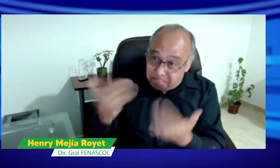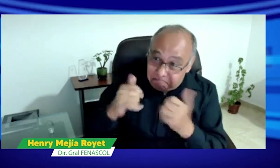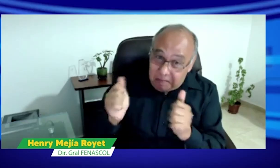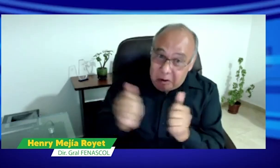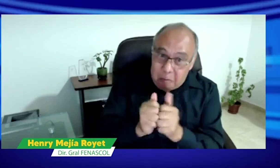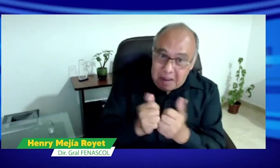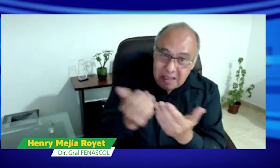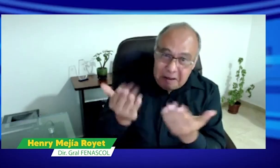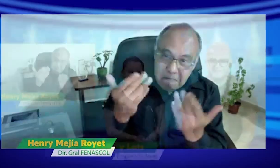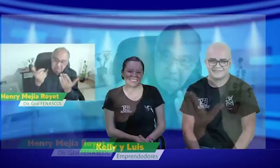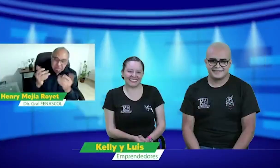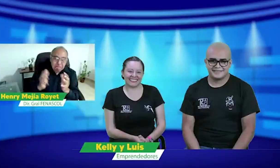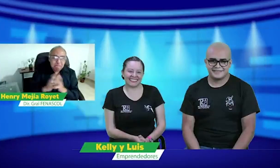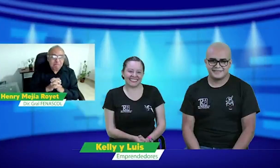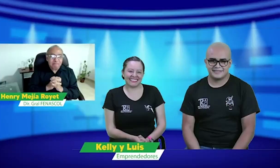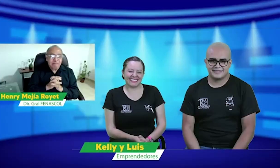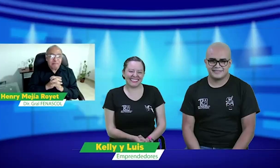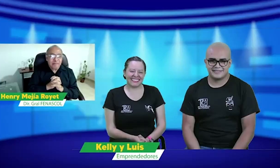invitada de esta noche, y hacerle una entrevista.